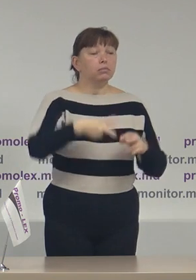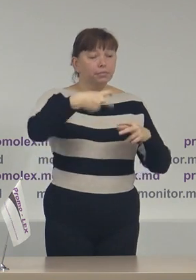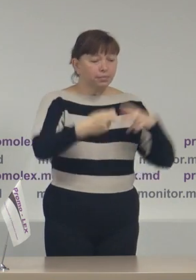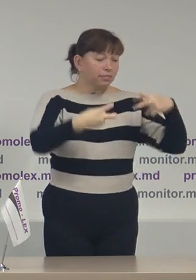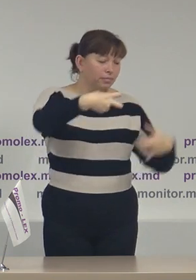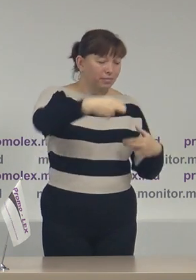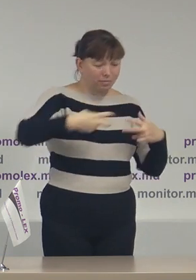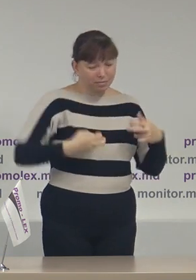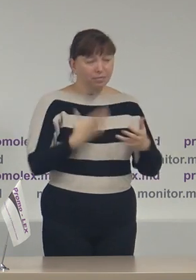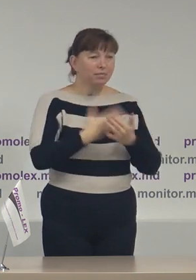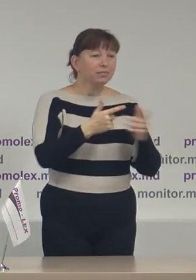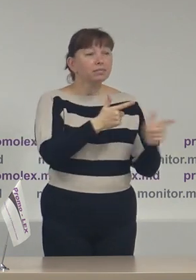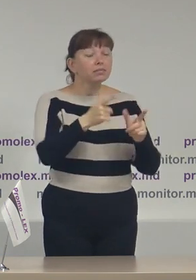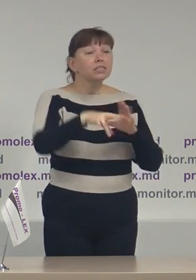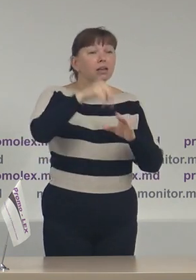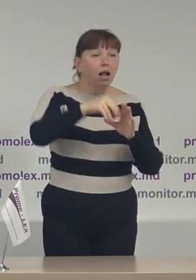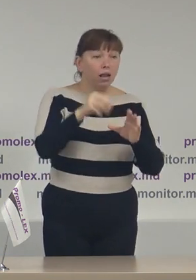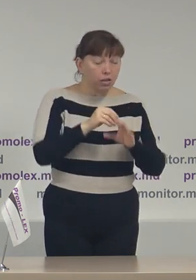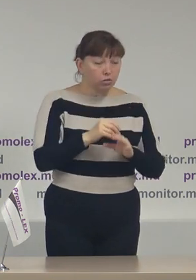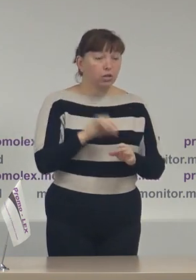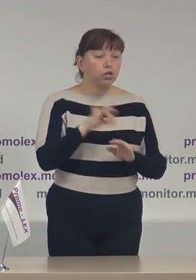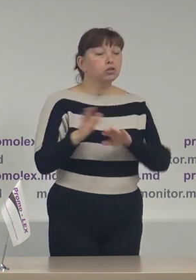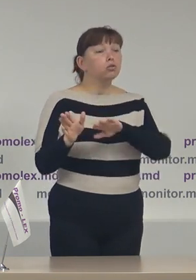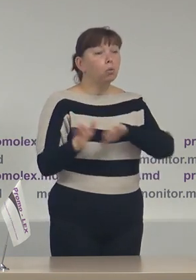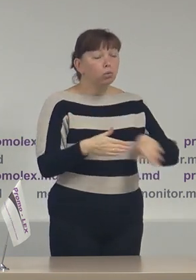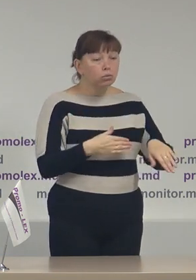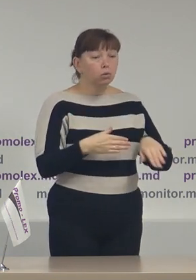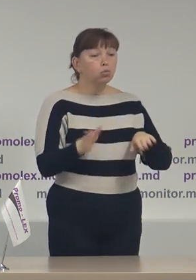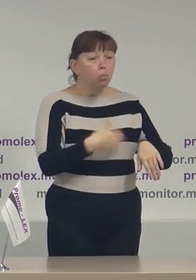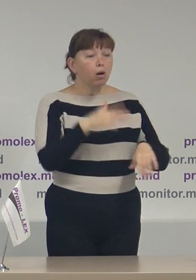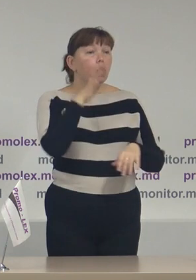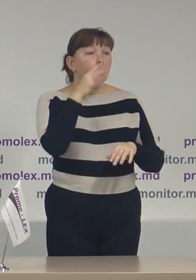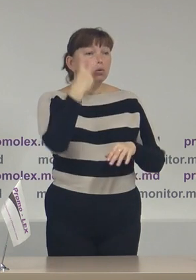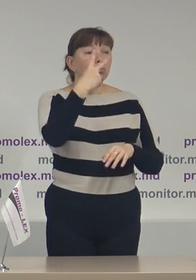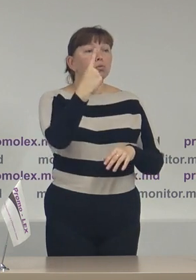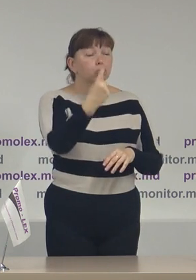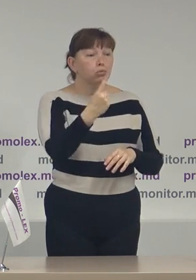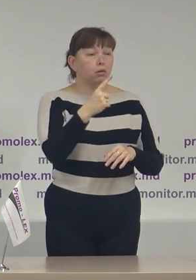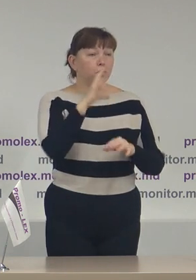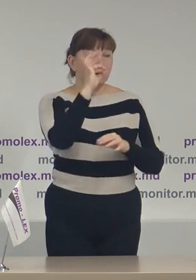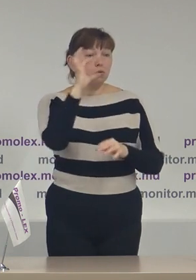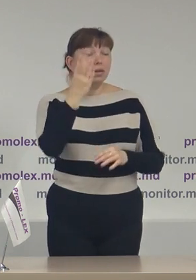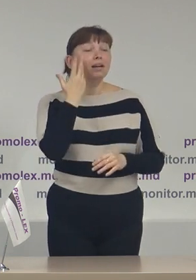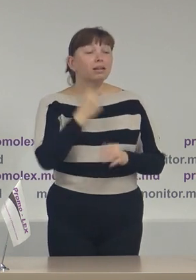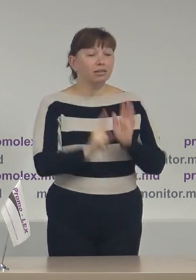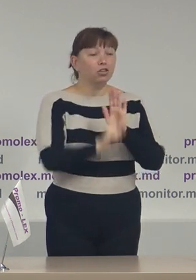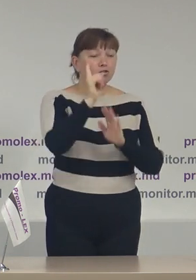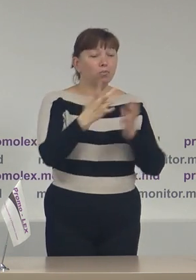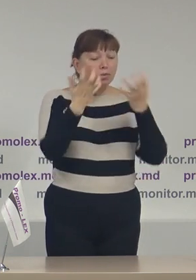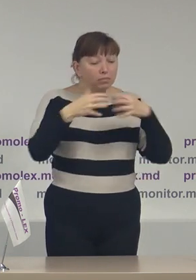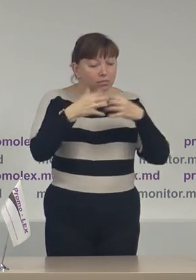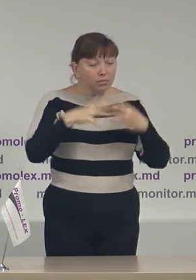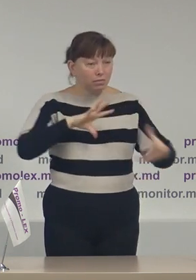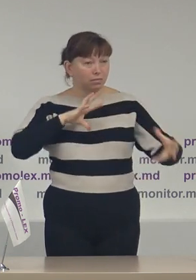etc., etc. Și ulterior, deja după orele 21.00, când are loc procedura de